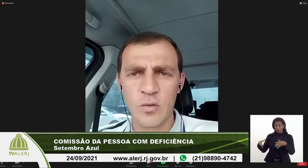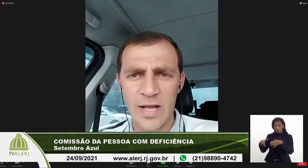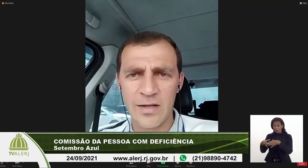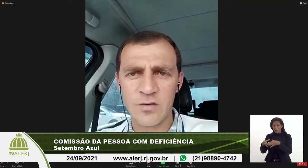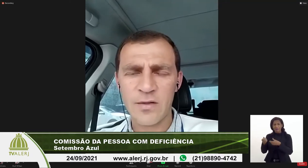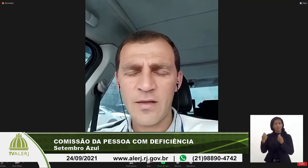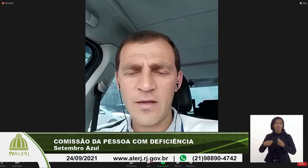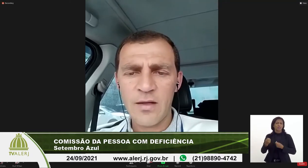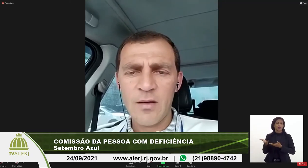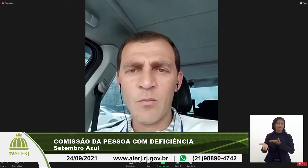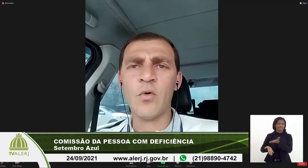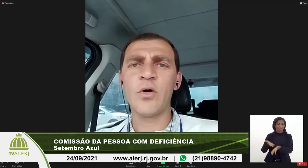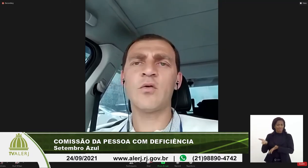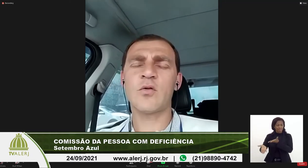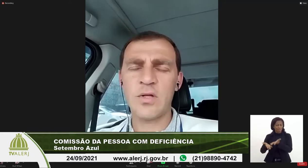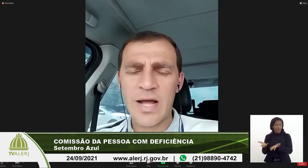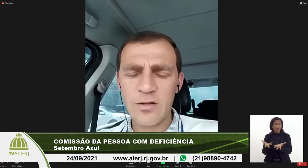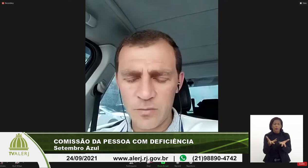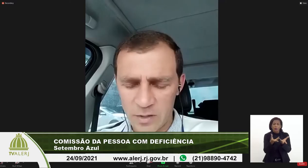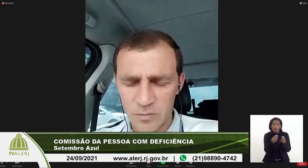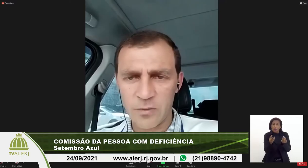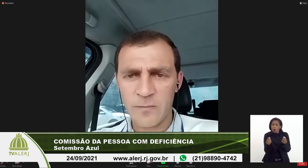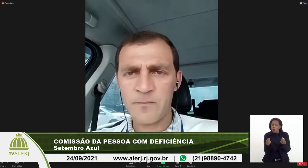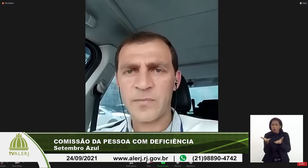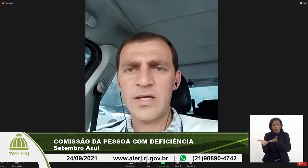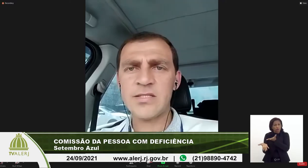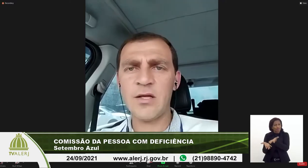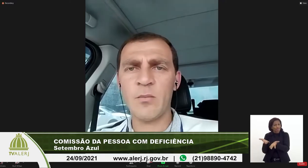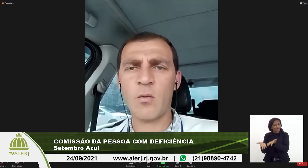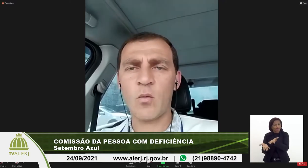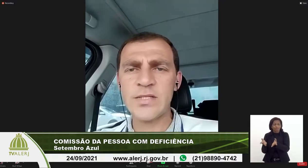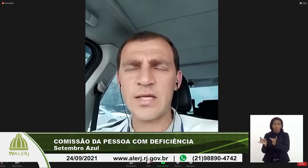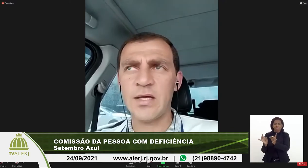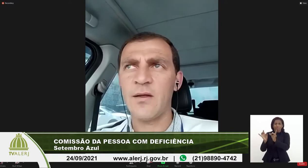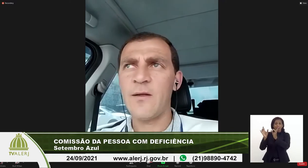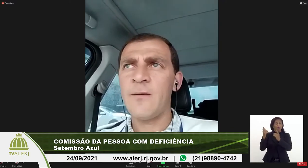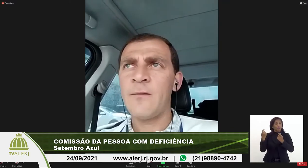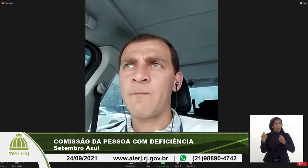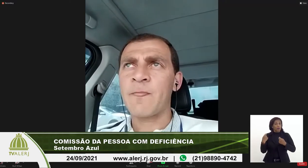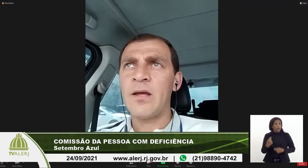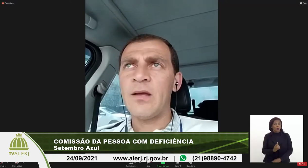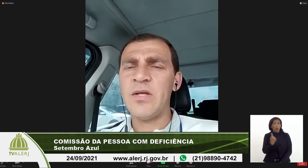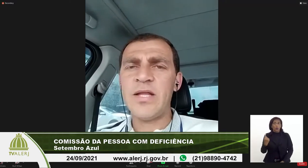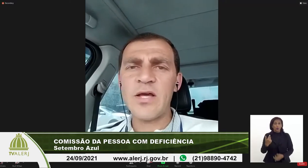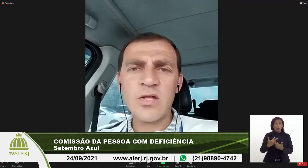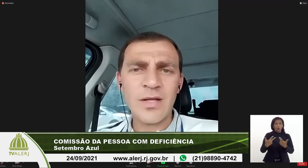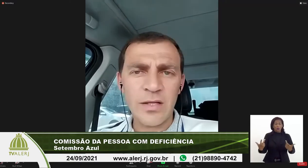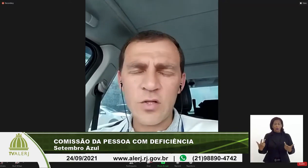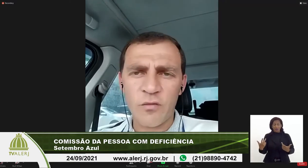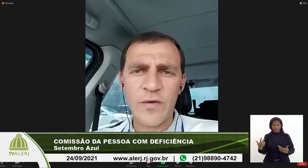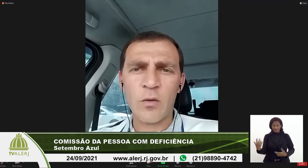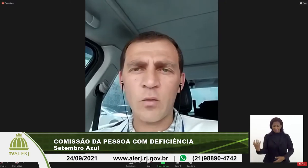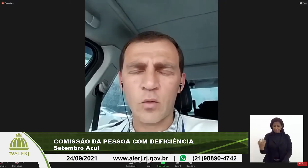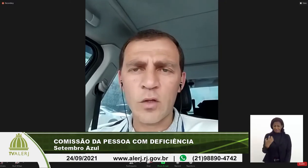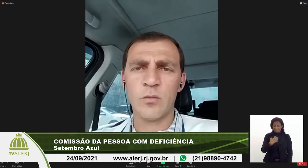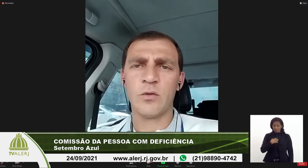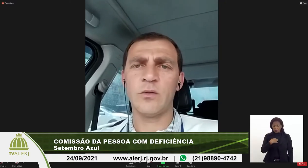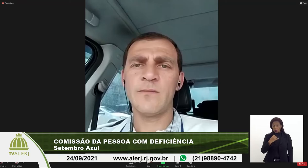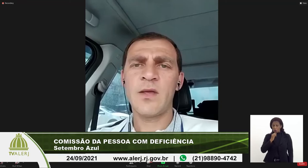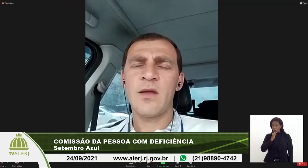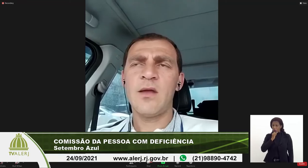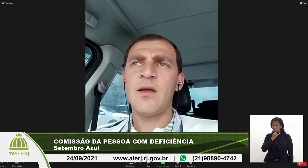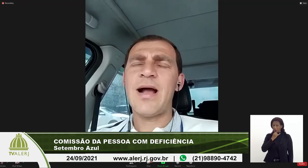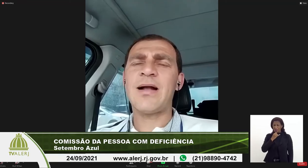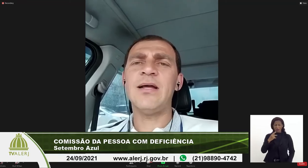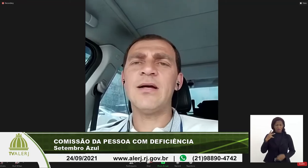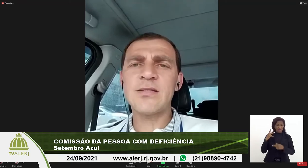muitos cuidados, muitos cuidados mesmo. E, assim, uma coisa que me deixa triste, eu falo com todo mundo,